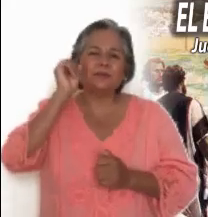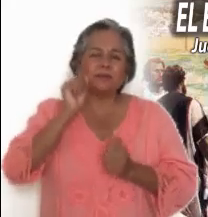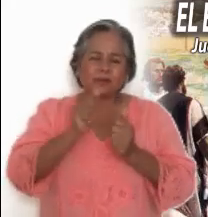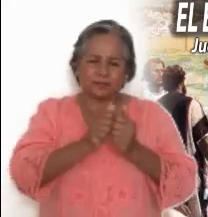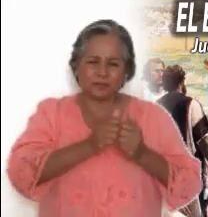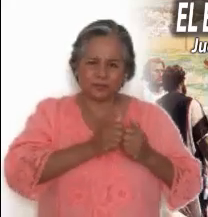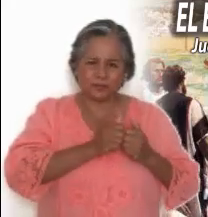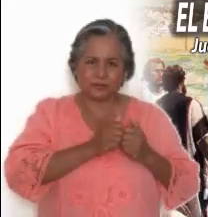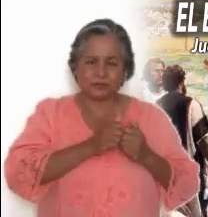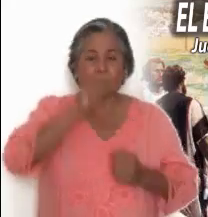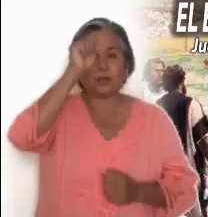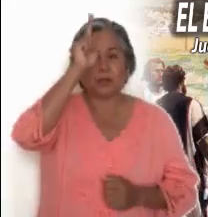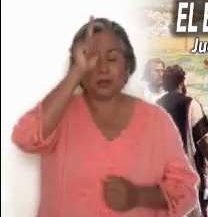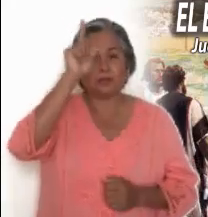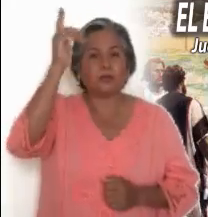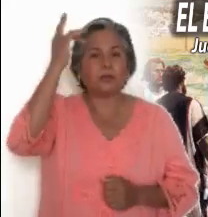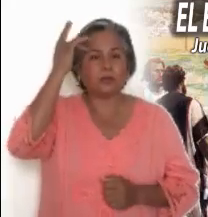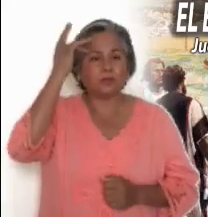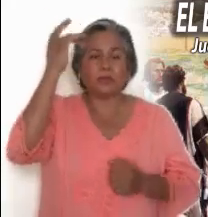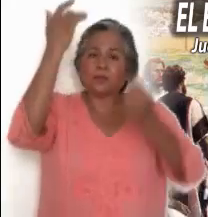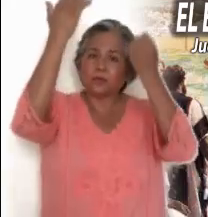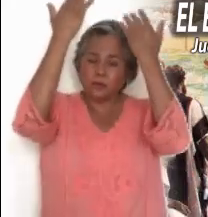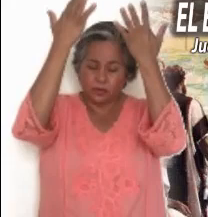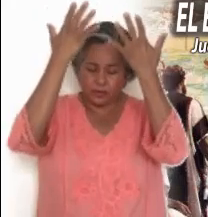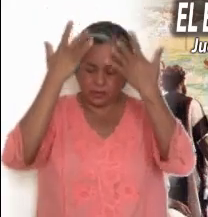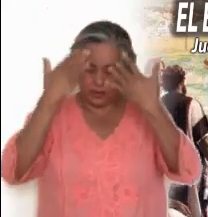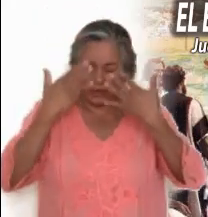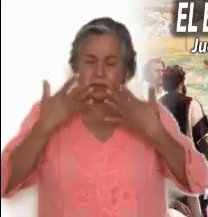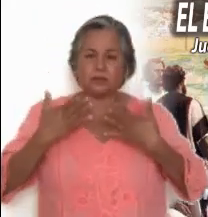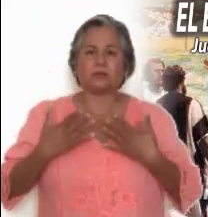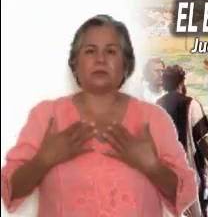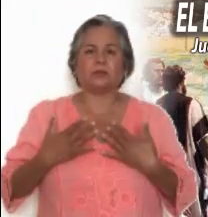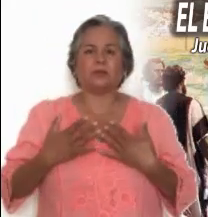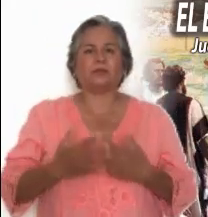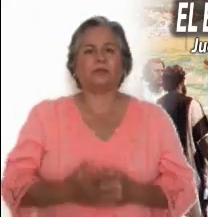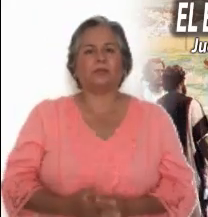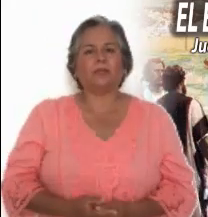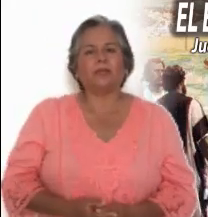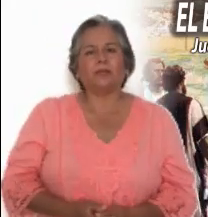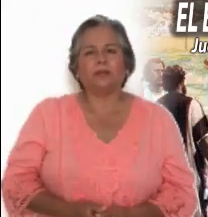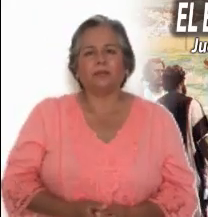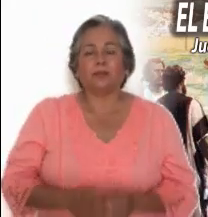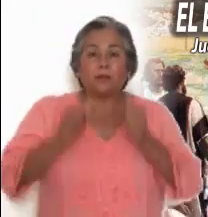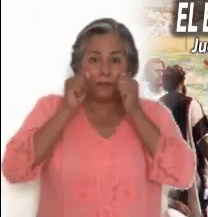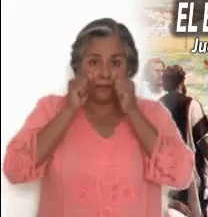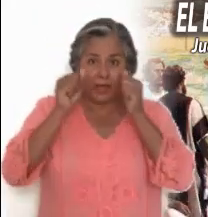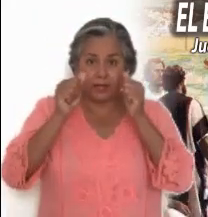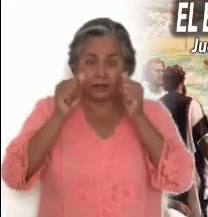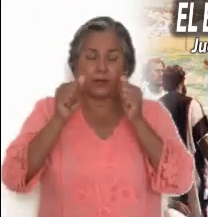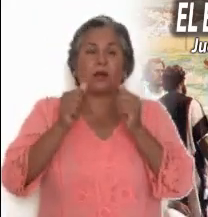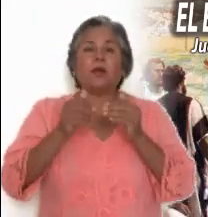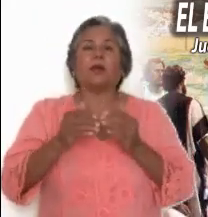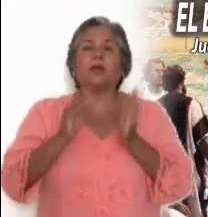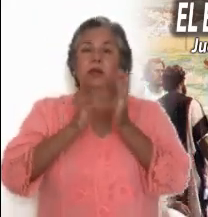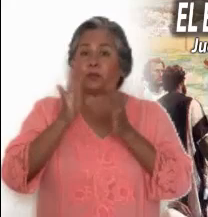en nuestro interior, Como un gran regalo del Espíritu Santo. La alegría,